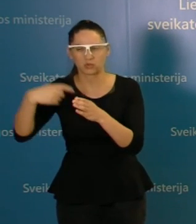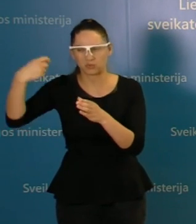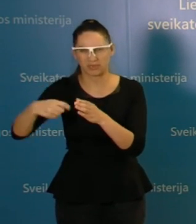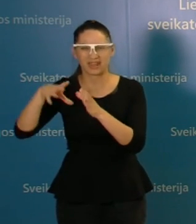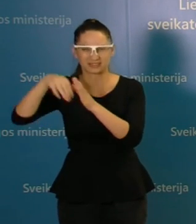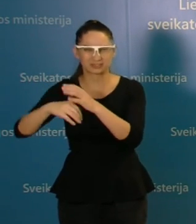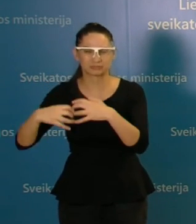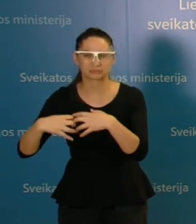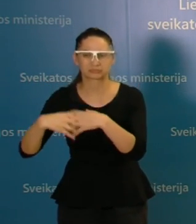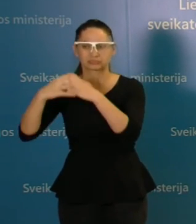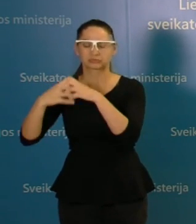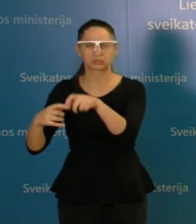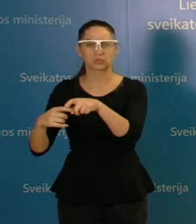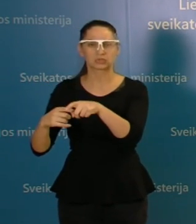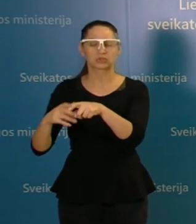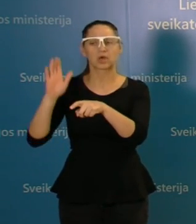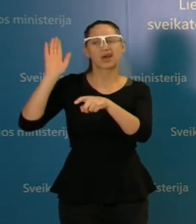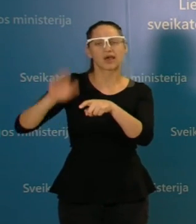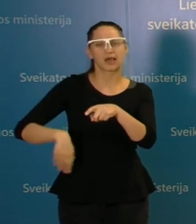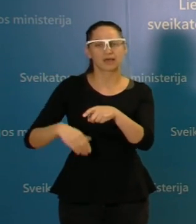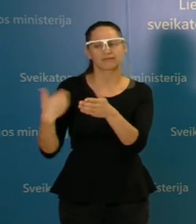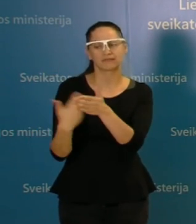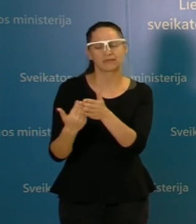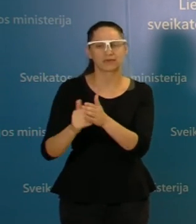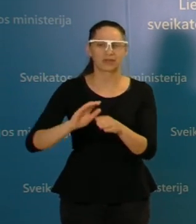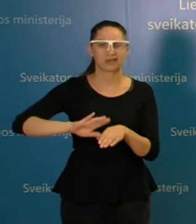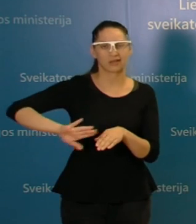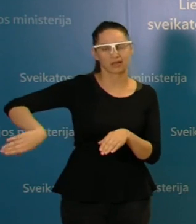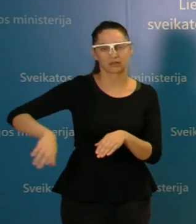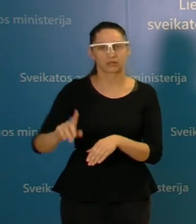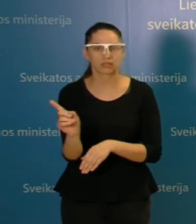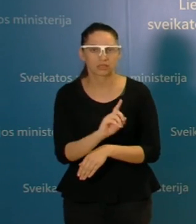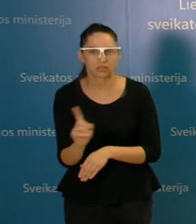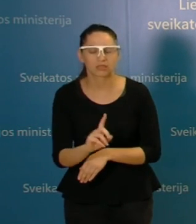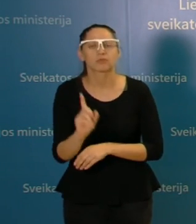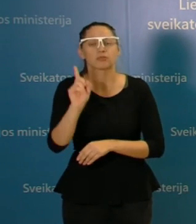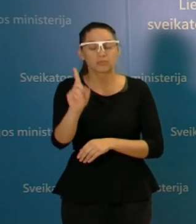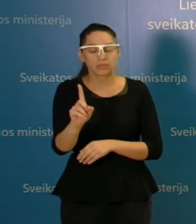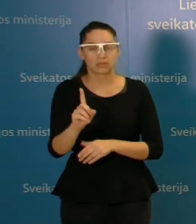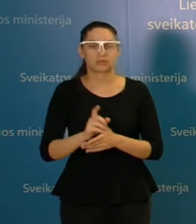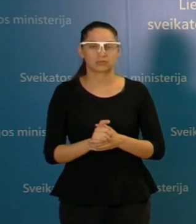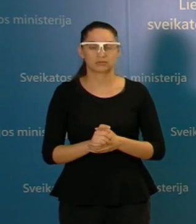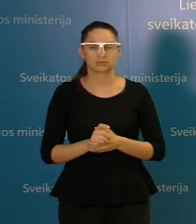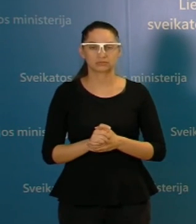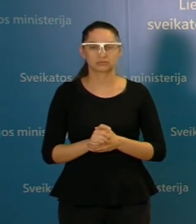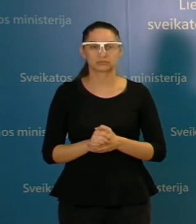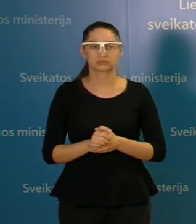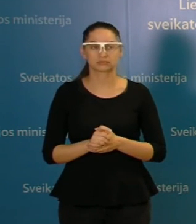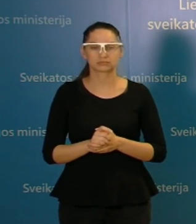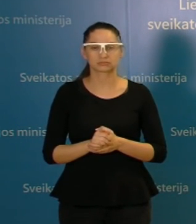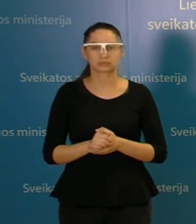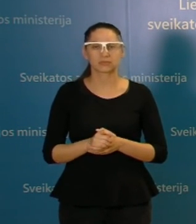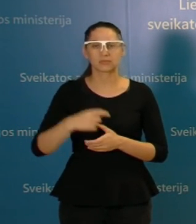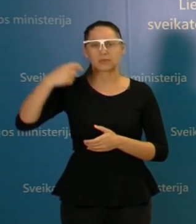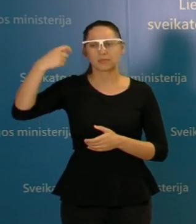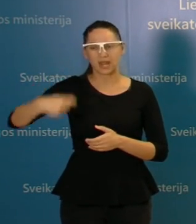juos jokiom aplinkybėm nebūtų atsižvelgiama, bet aš noriu tik tai priminti, kad prezidentura pati